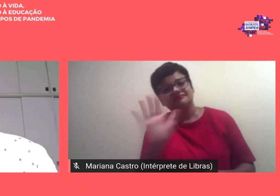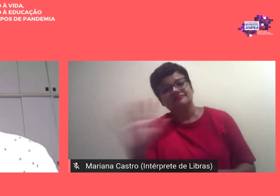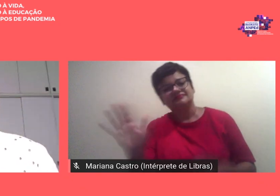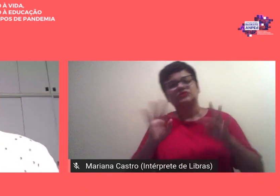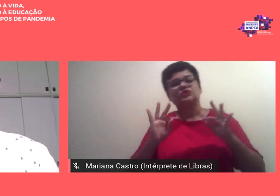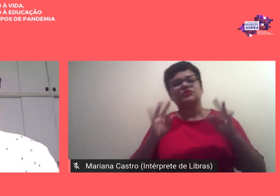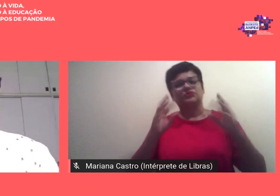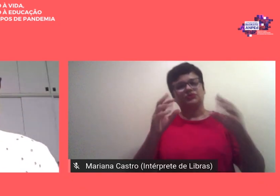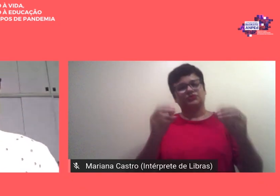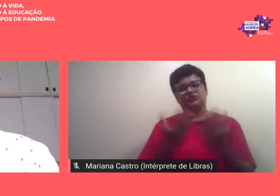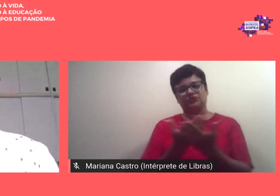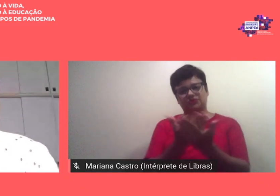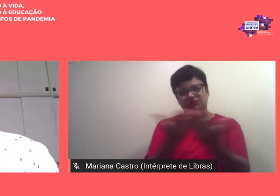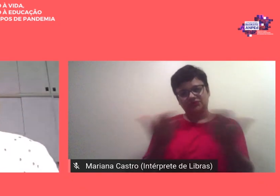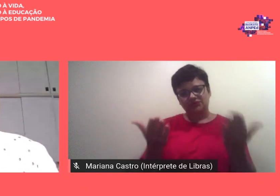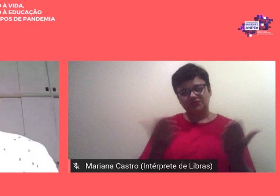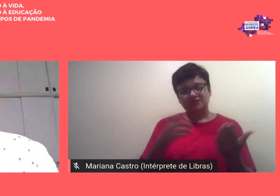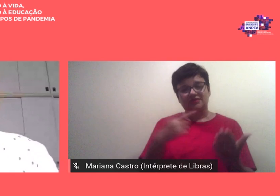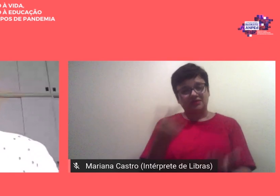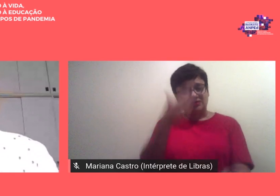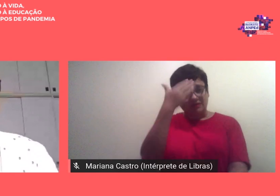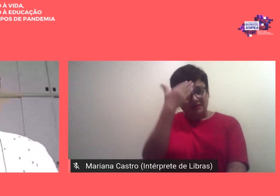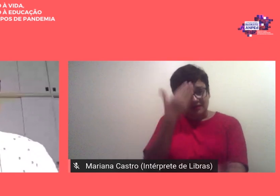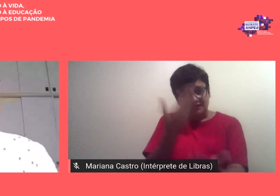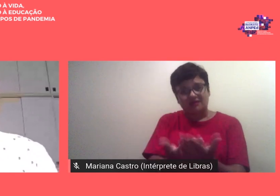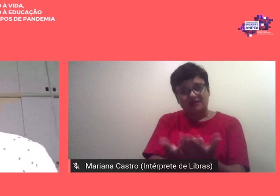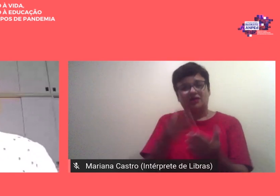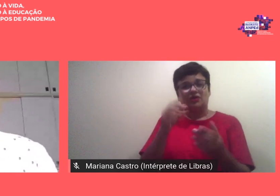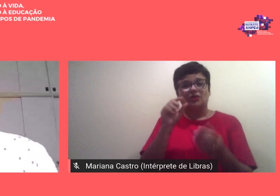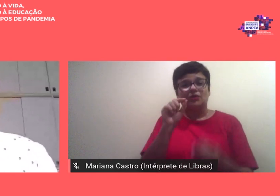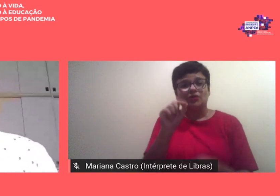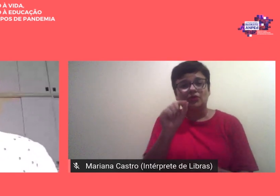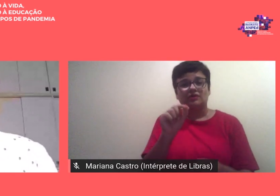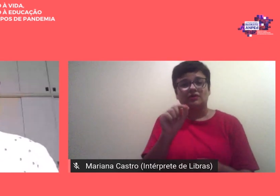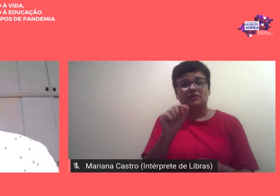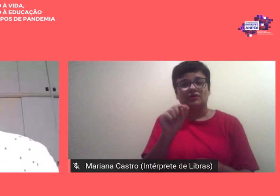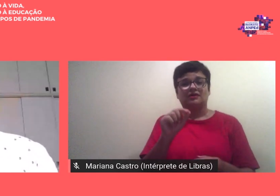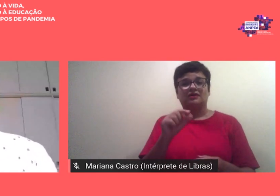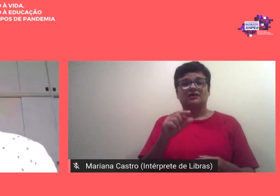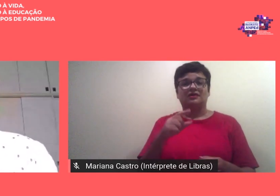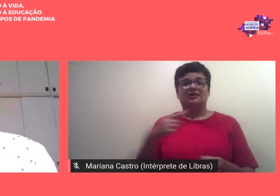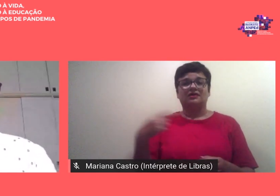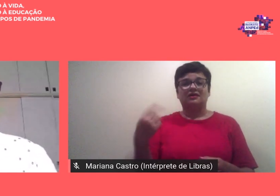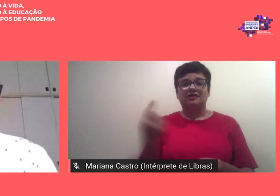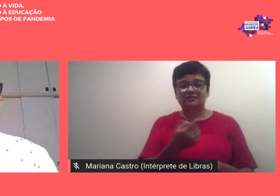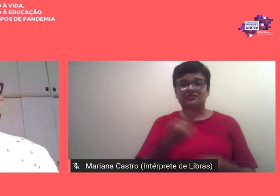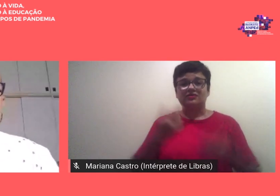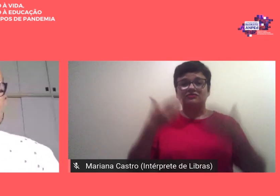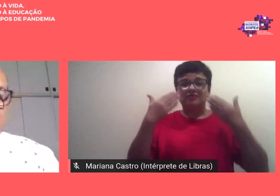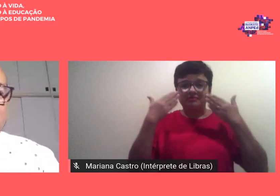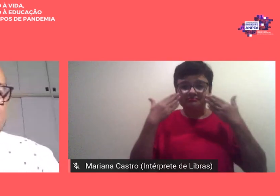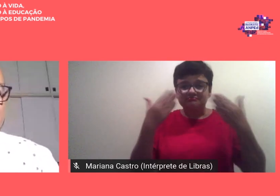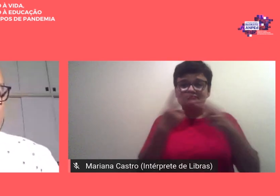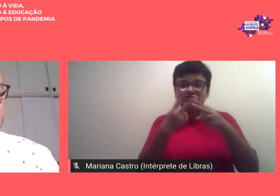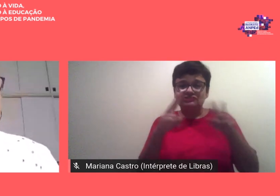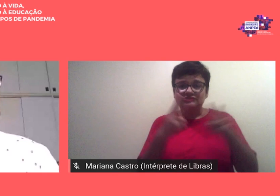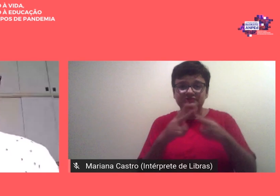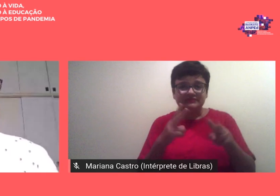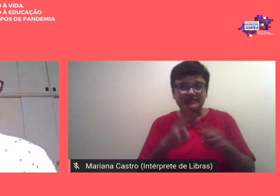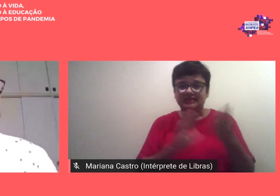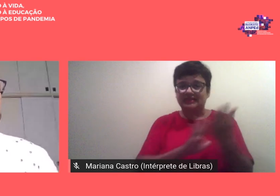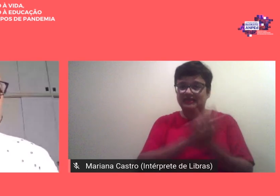todes com a convicção de que sem negar as aparências e nem disfarçando as evidências